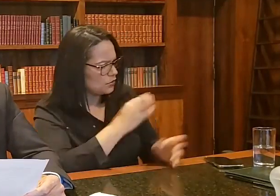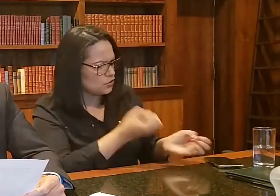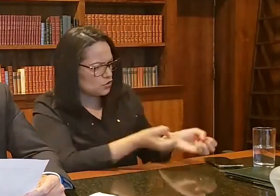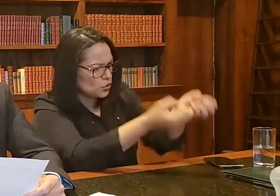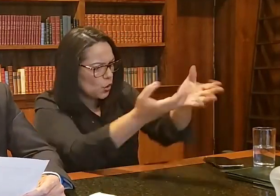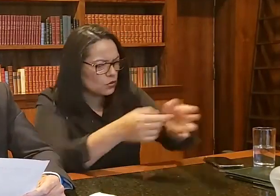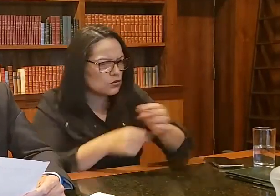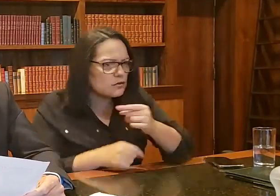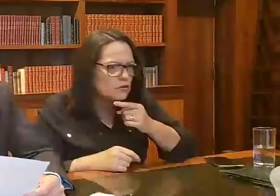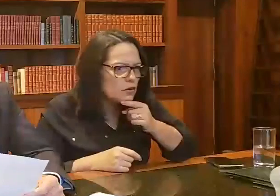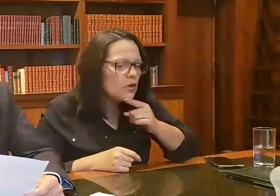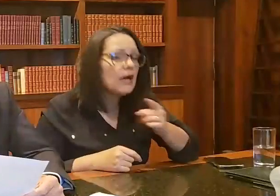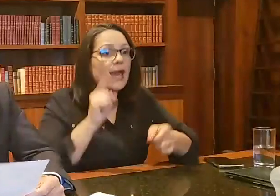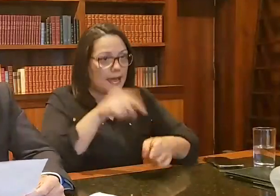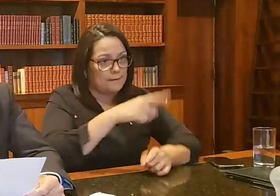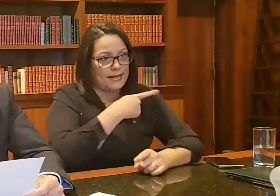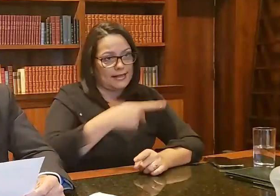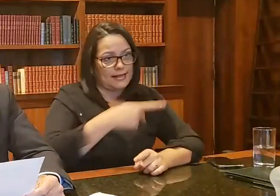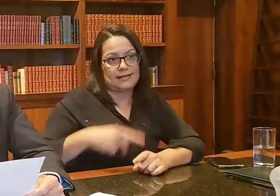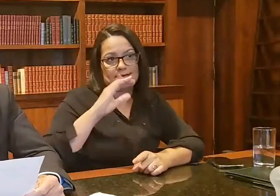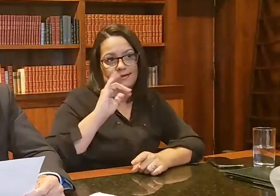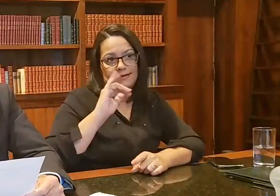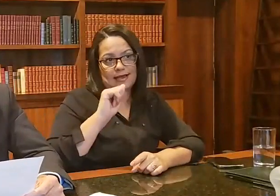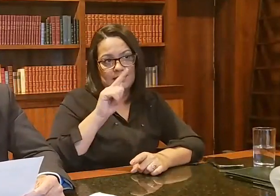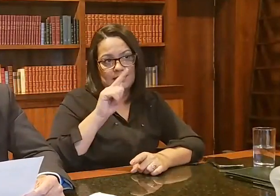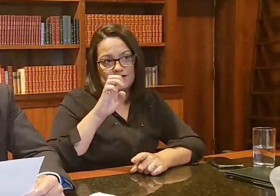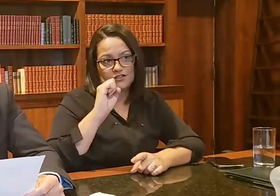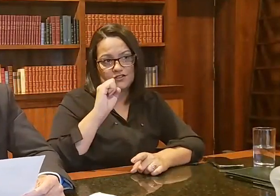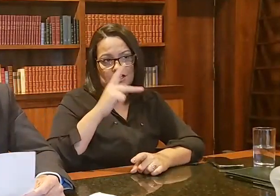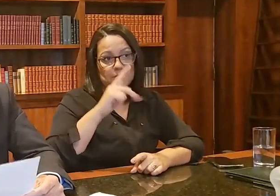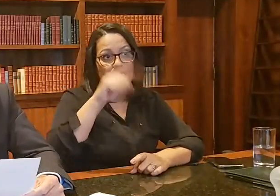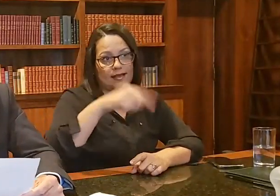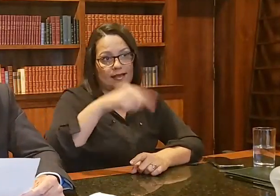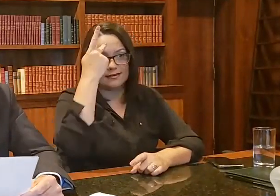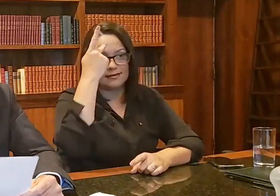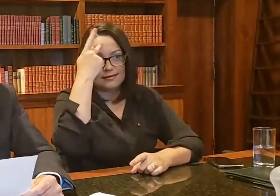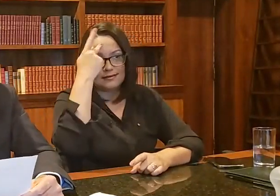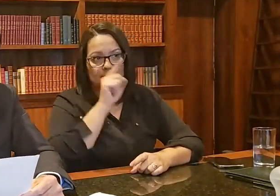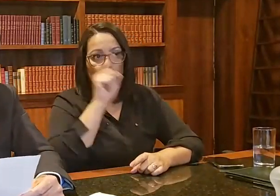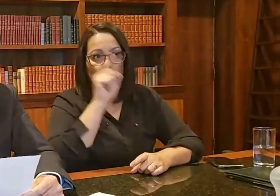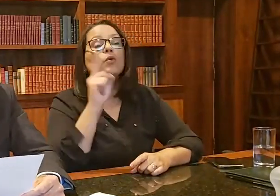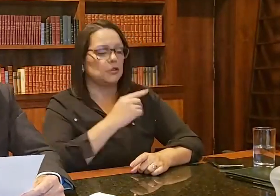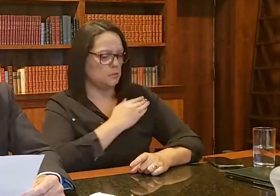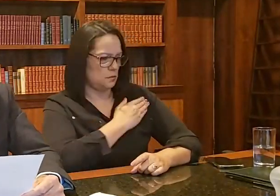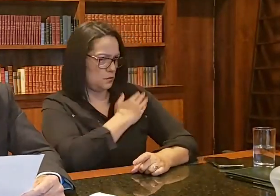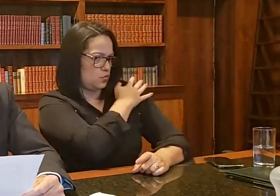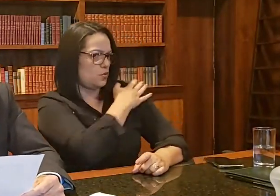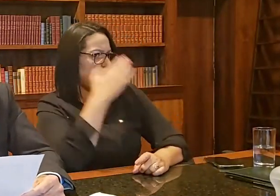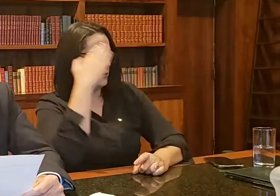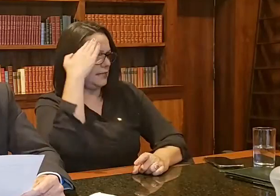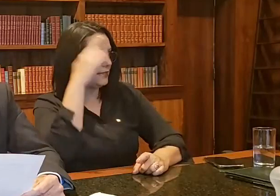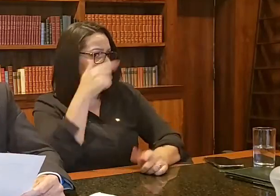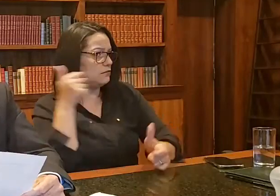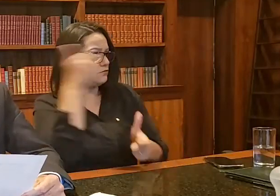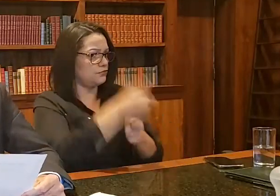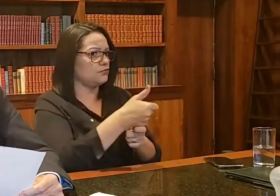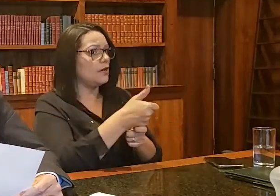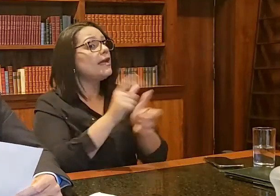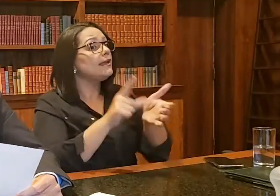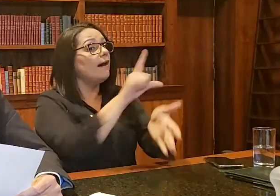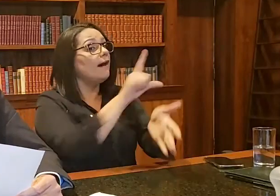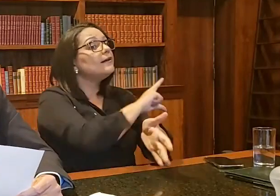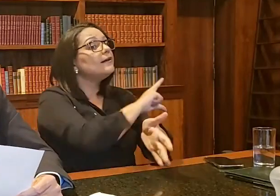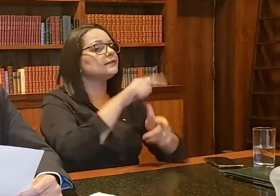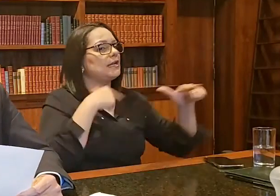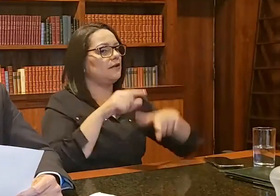presidente da CEA GESP em São Paulo, você deve conhecer, colocamos lá, é um coronel que recém comandou a rota em São Paulo,